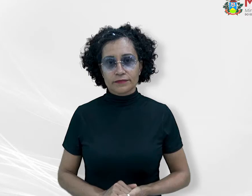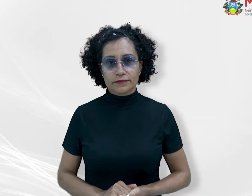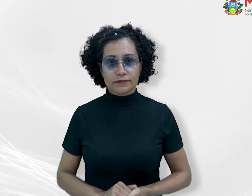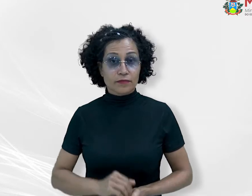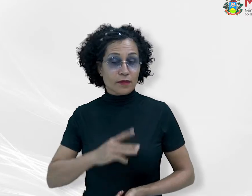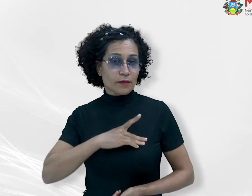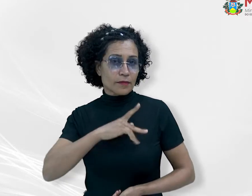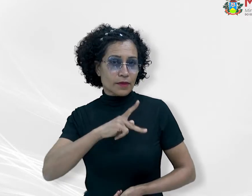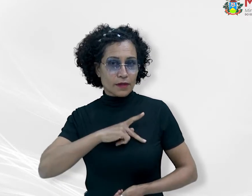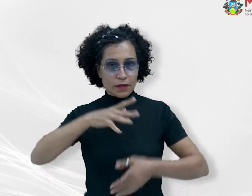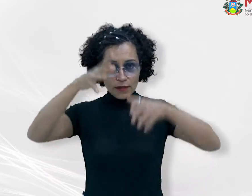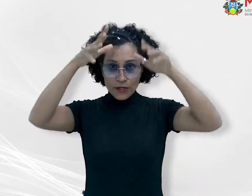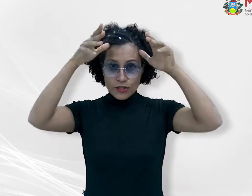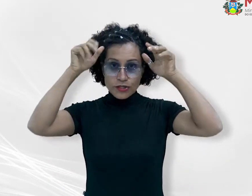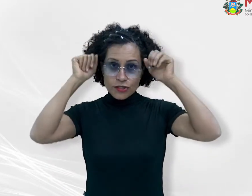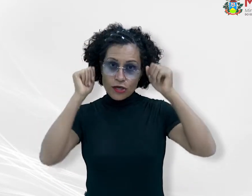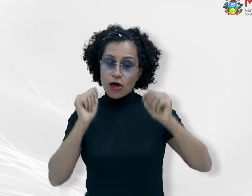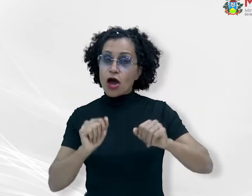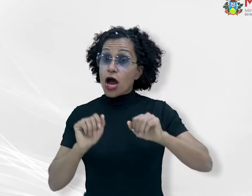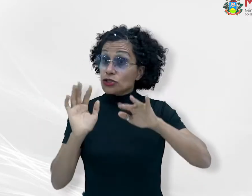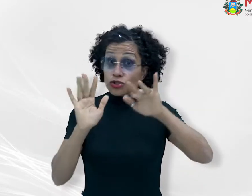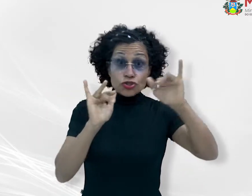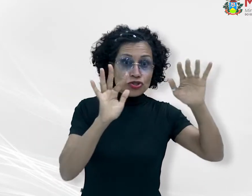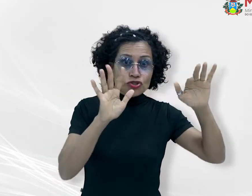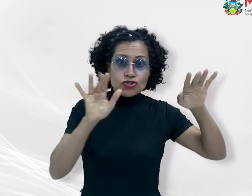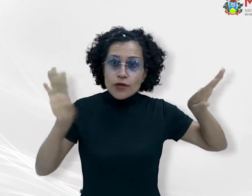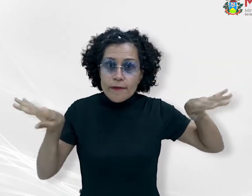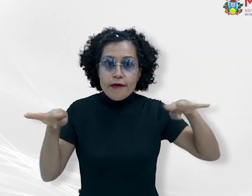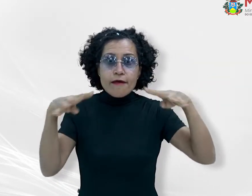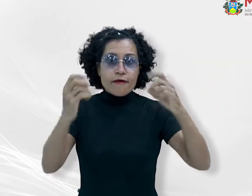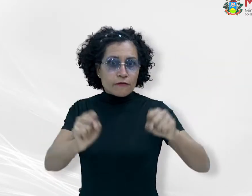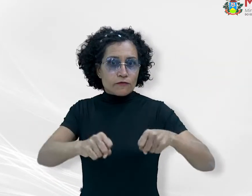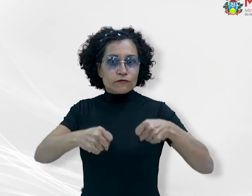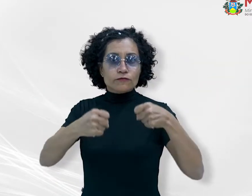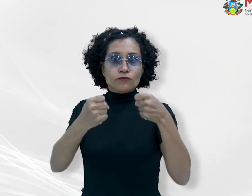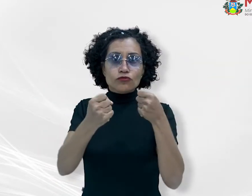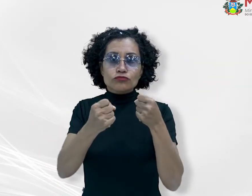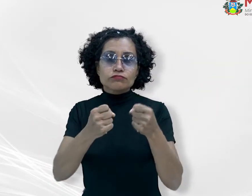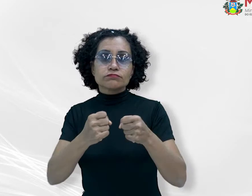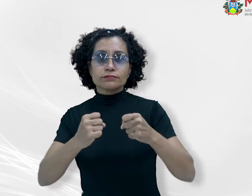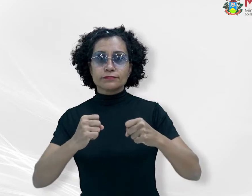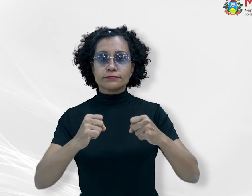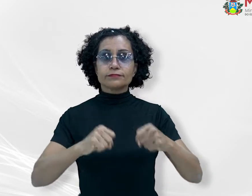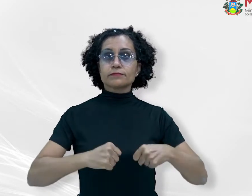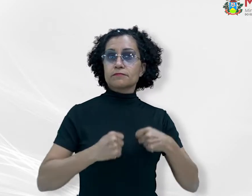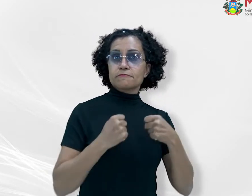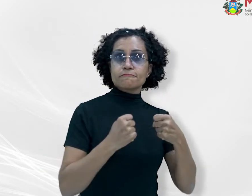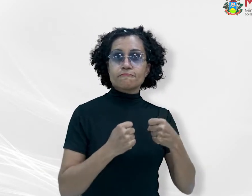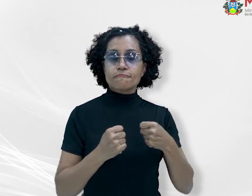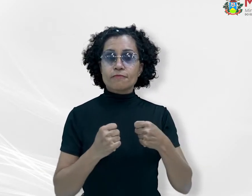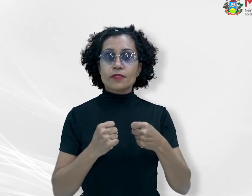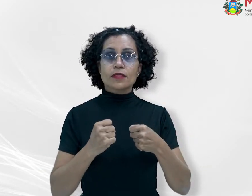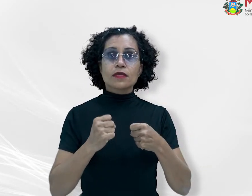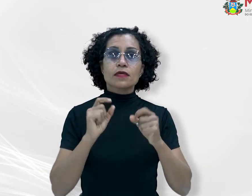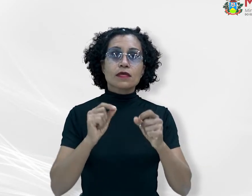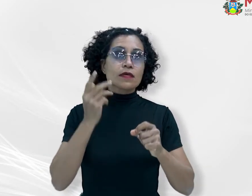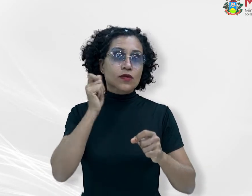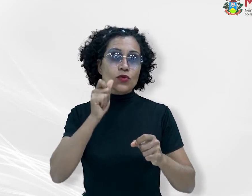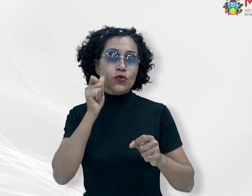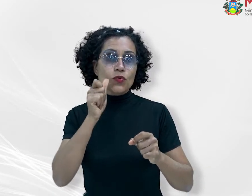Ministério Público chama a atenção para fortalecimento da Rede de Proteção às Mulheres. No mês em que os